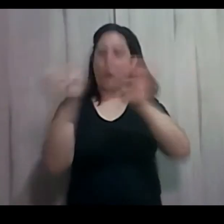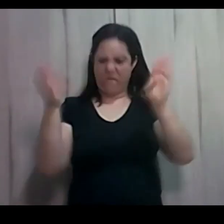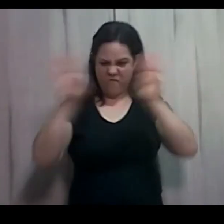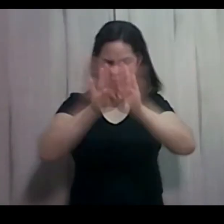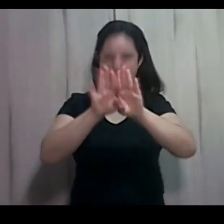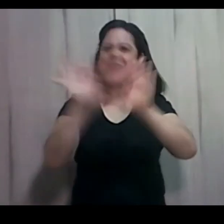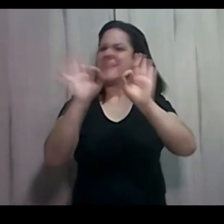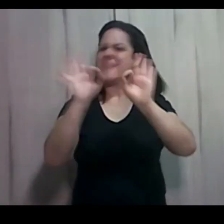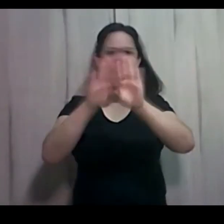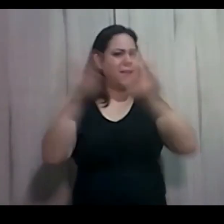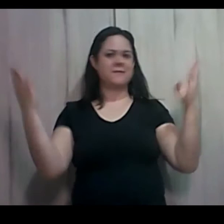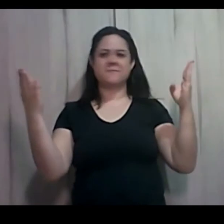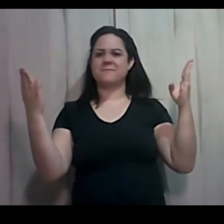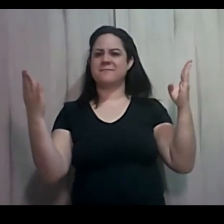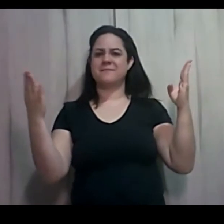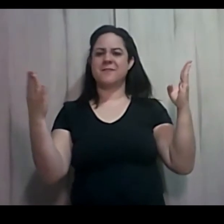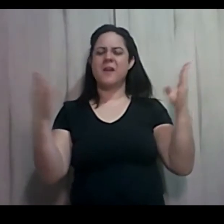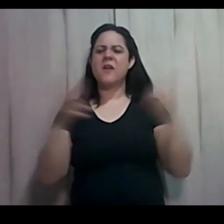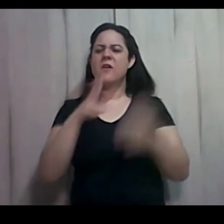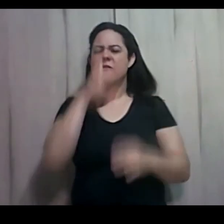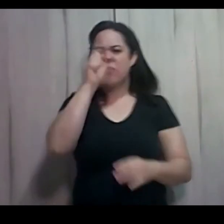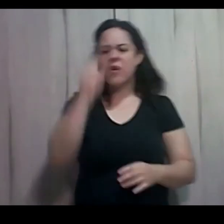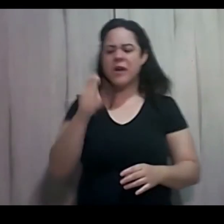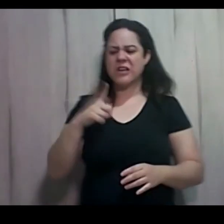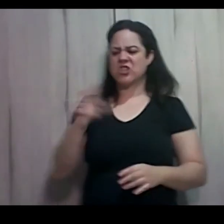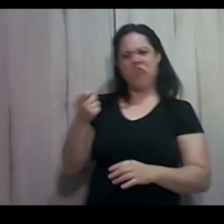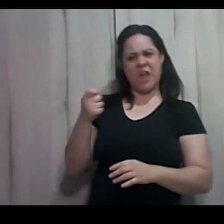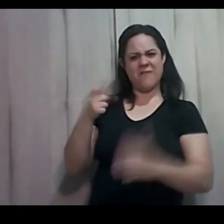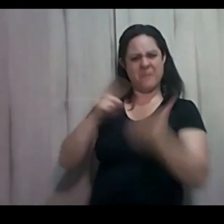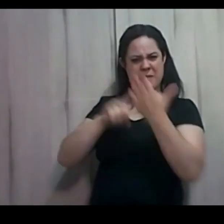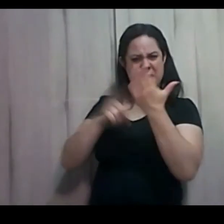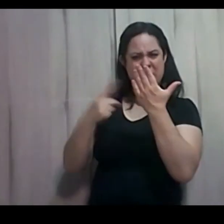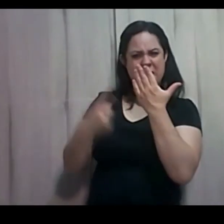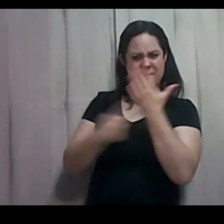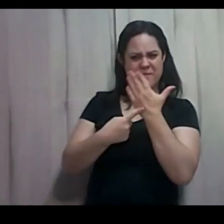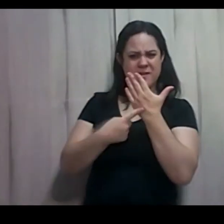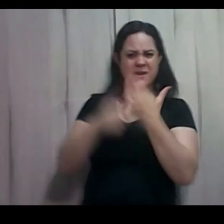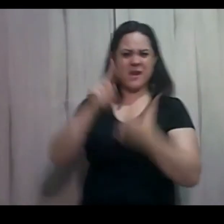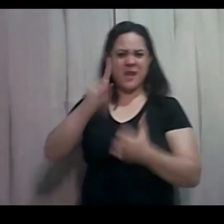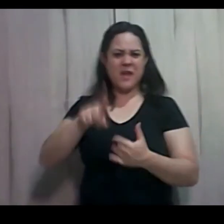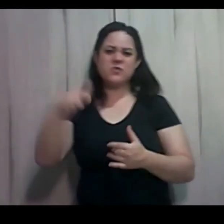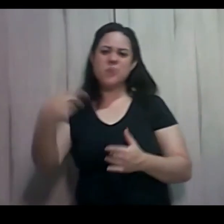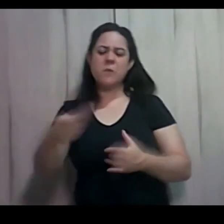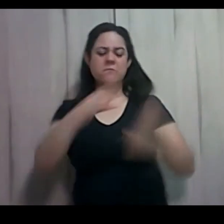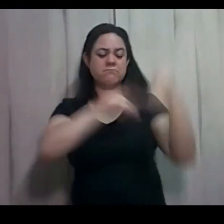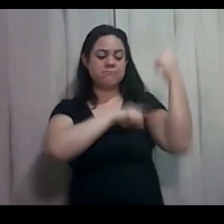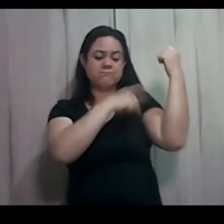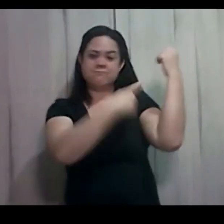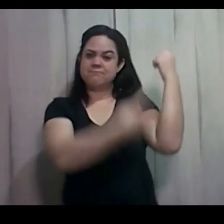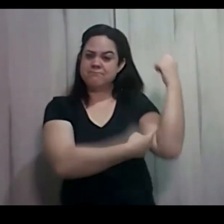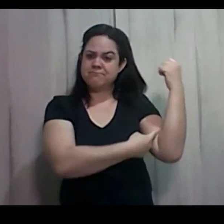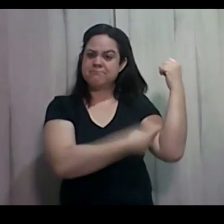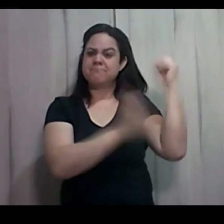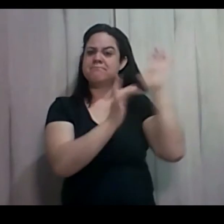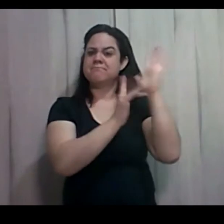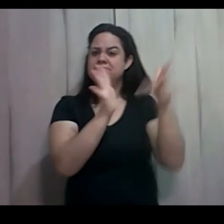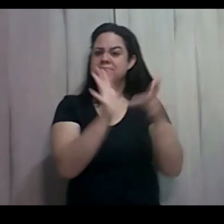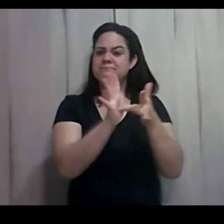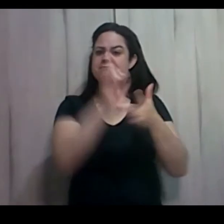Essa coisa da chave, né? Remete, aponta para autoridade. Ele tem a última palavra. Ele tem